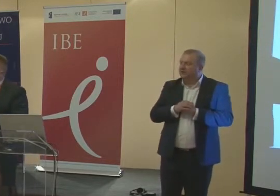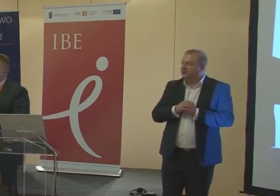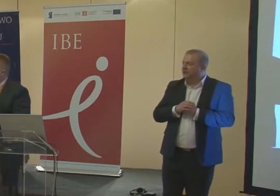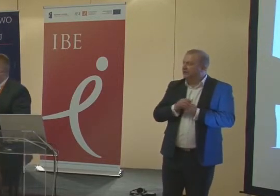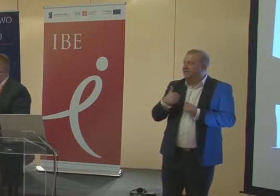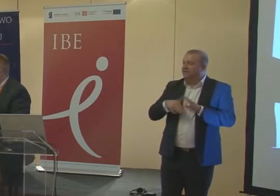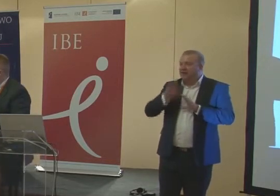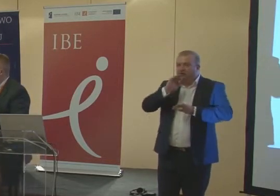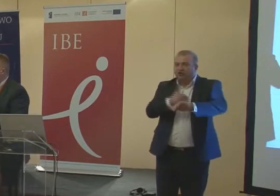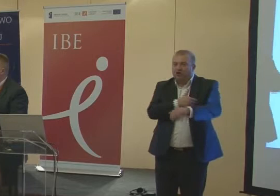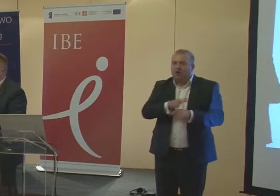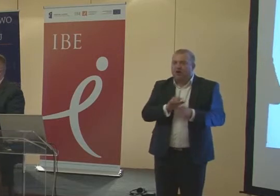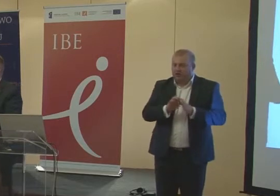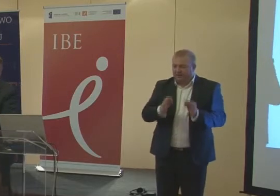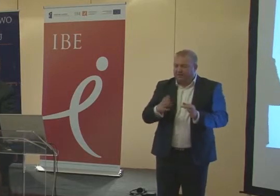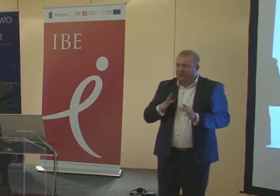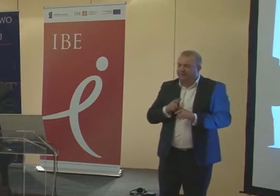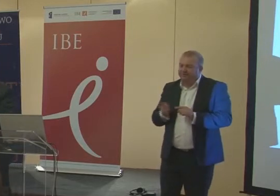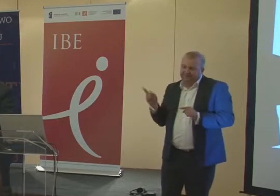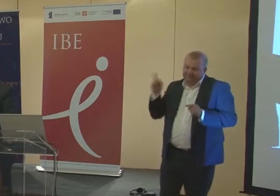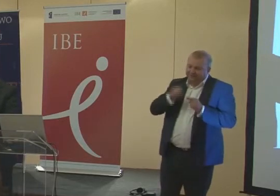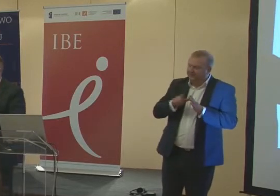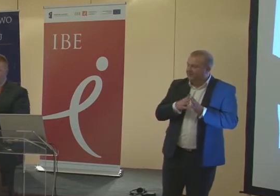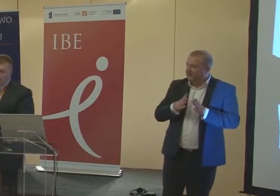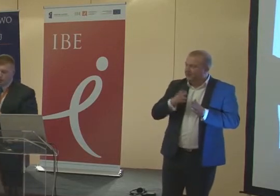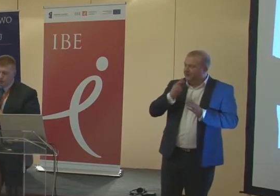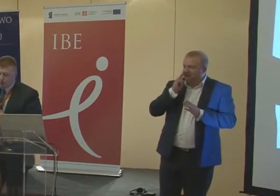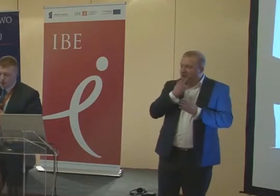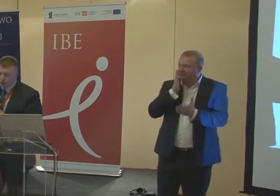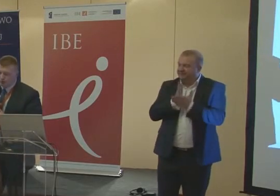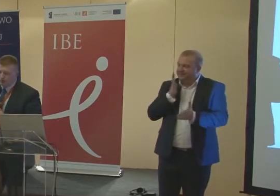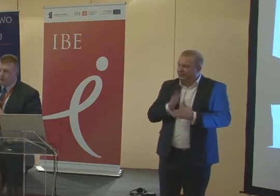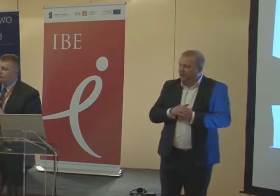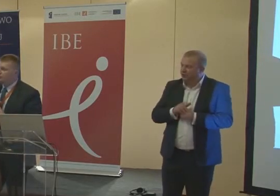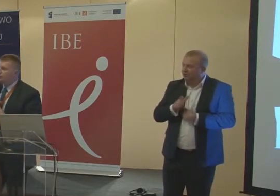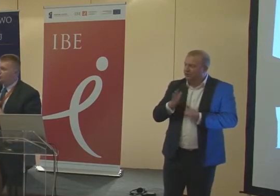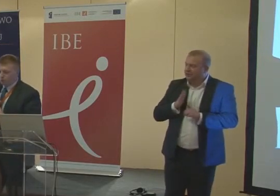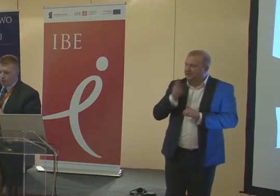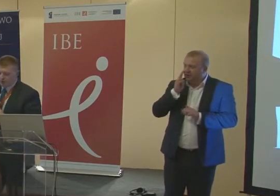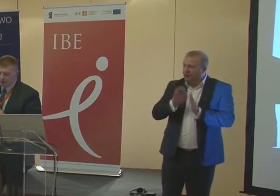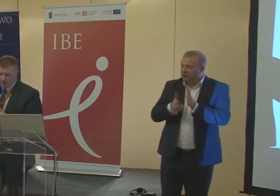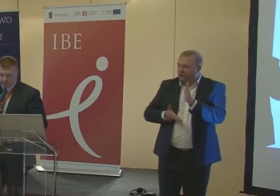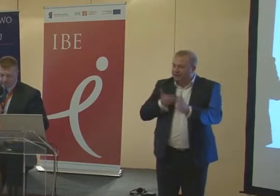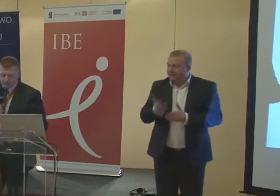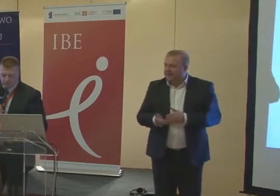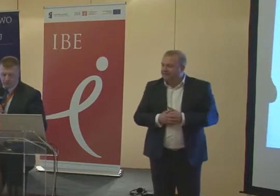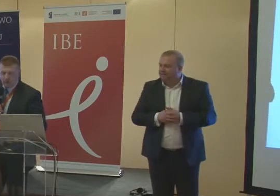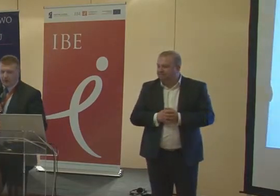w naszej szkole do tej pory byli tylko i wyłącznie uczniowie niewidomi, którzy byli niewidomi od urodzenia.